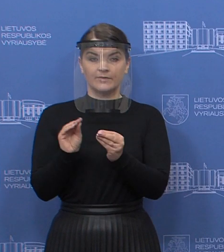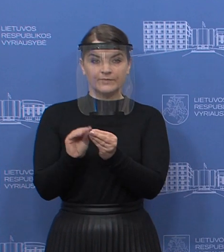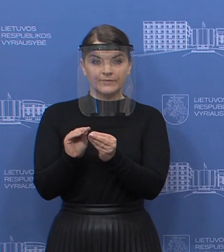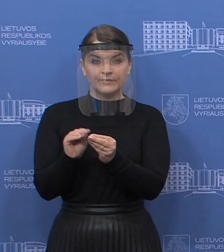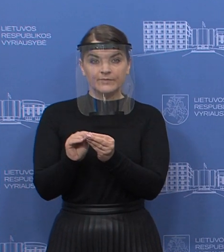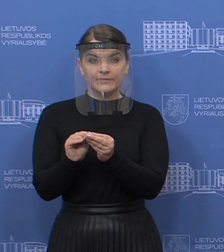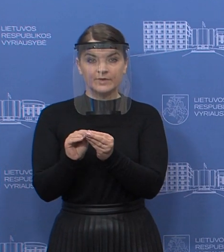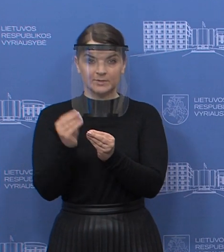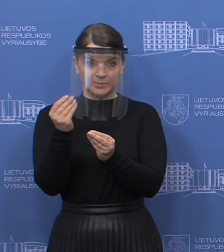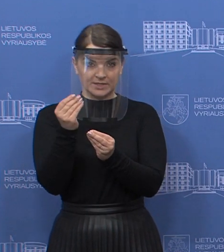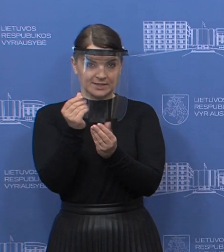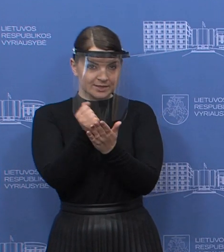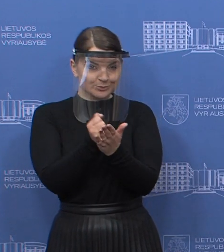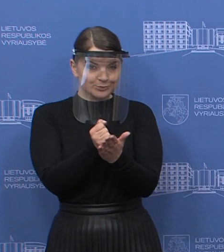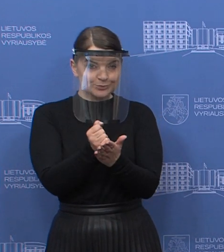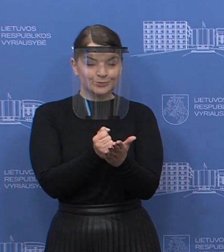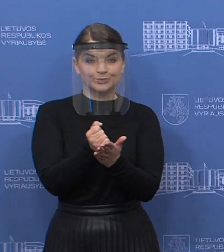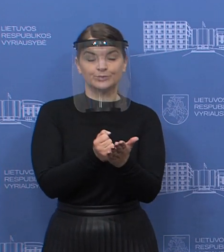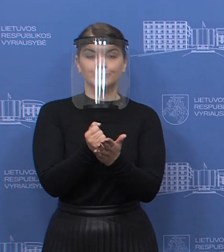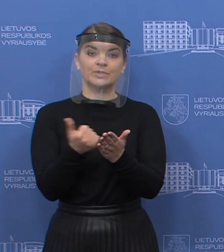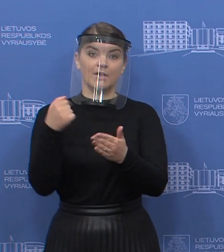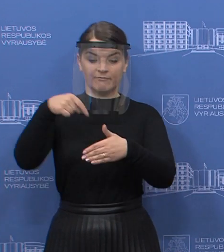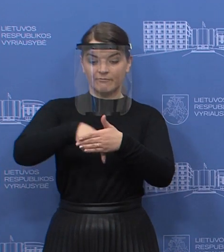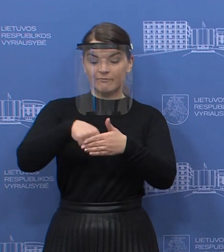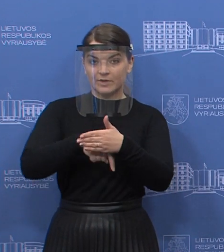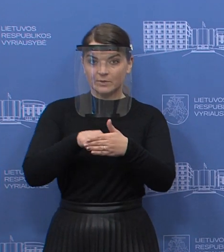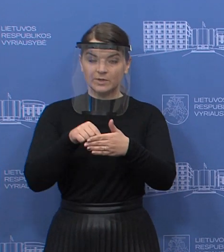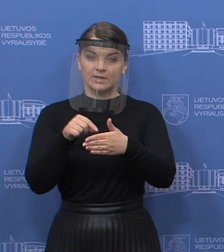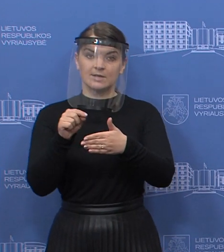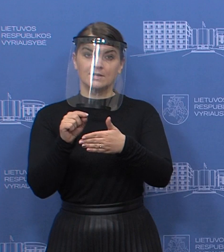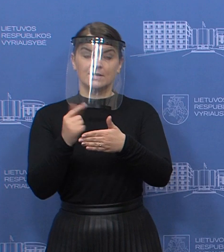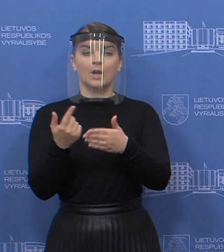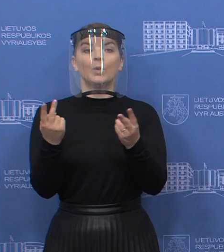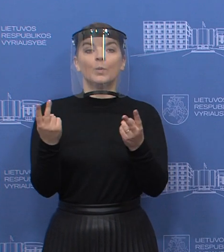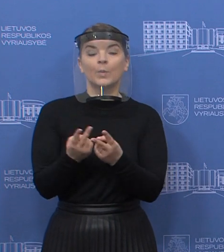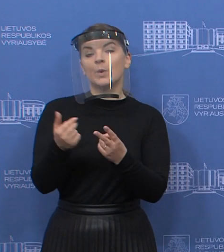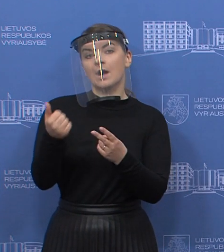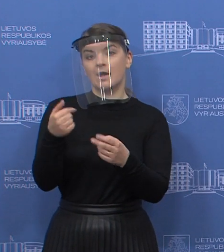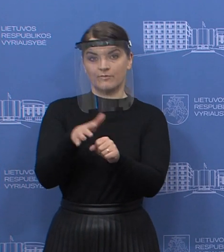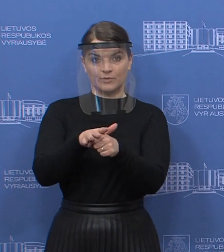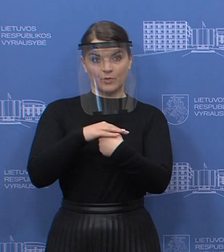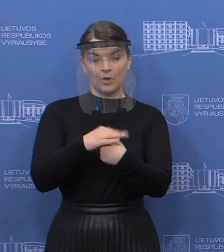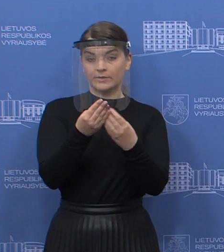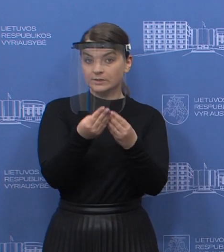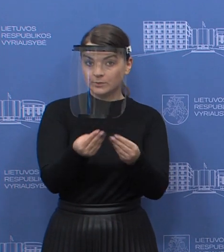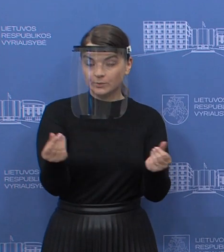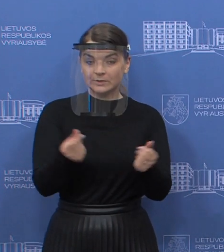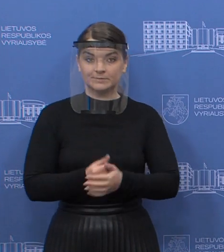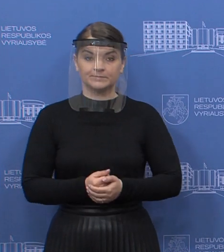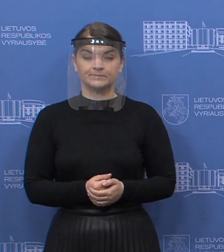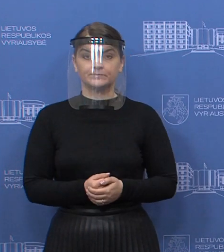reikalingas pajėgumų ir infrastruktūros rezervas reikalingas kovoje su COVID-19 virusu.